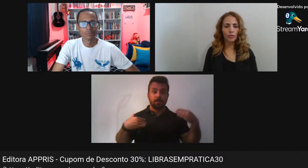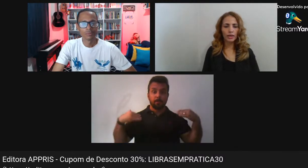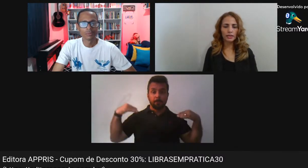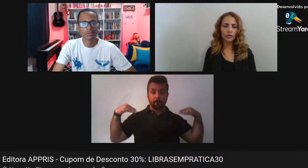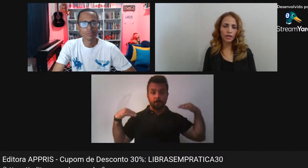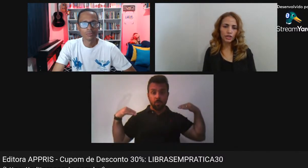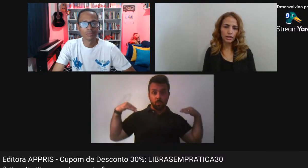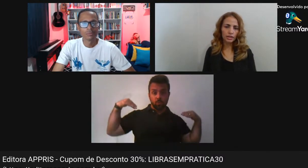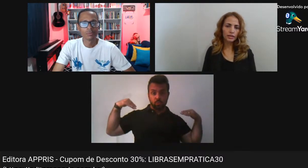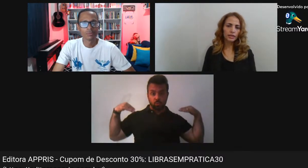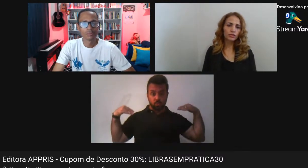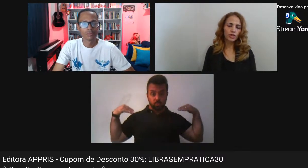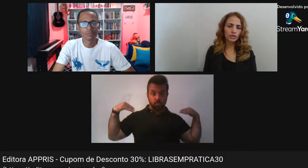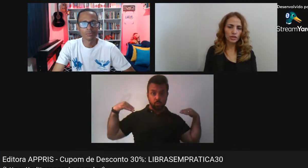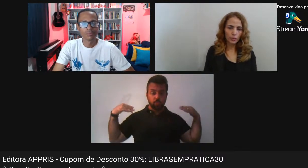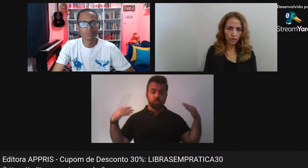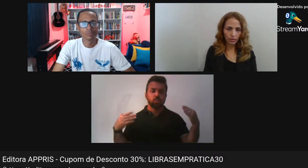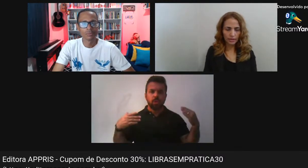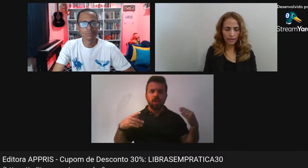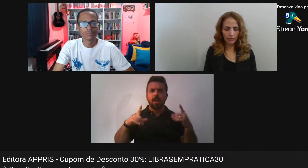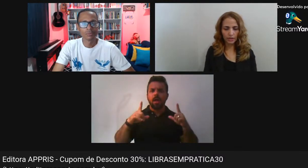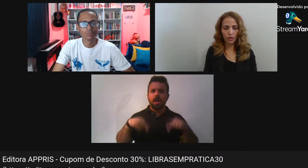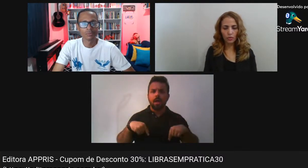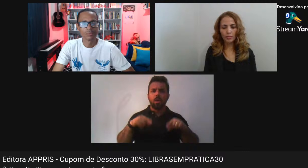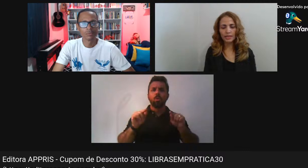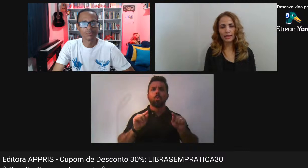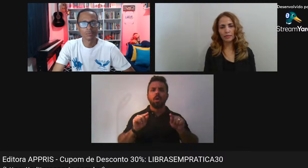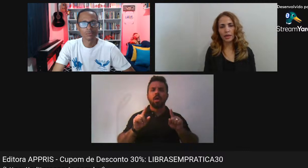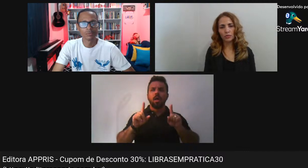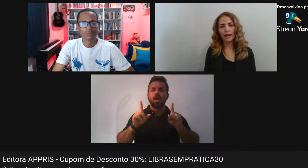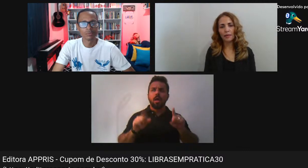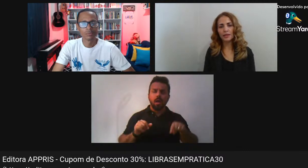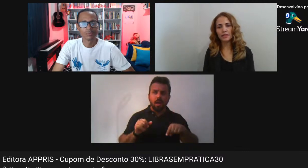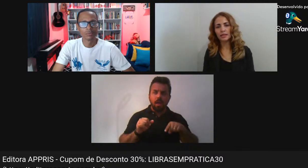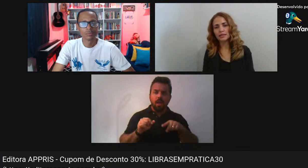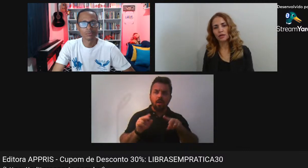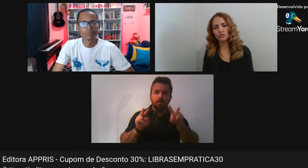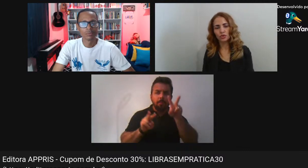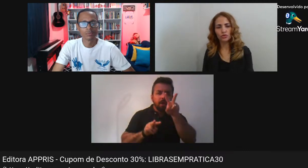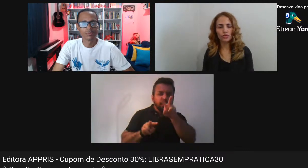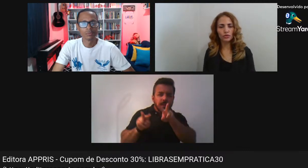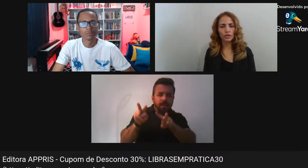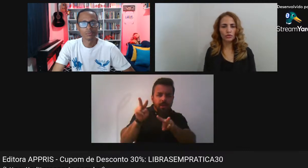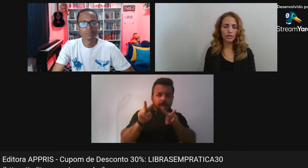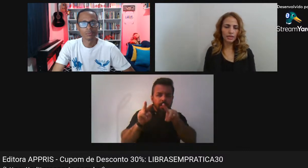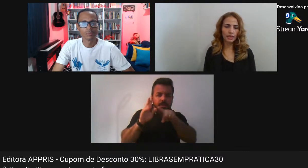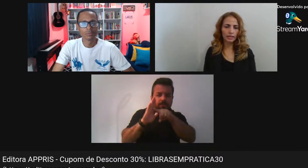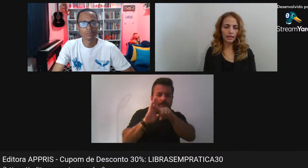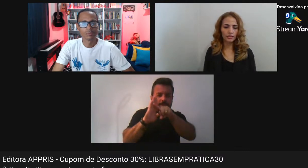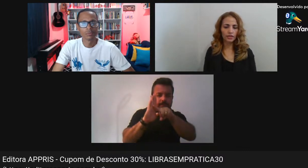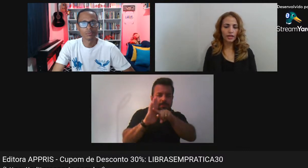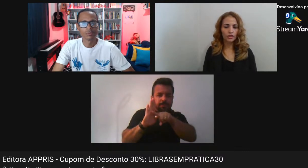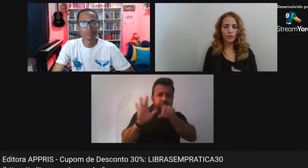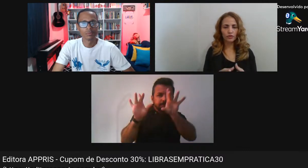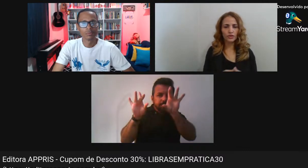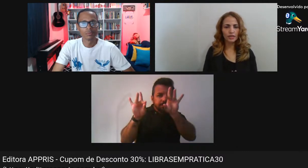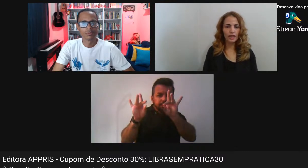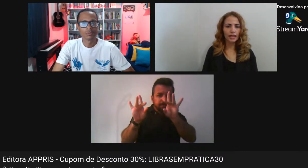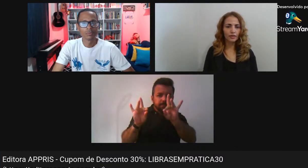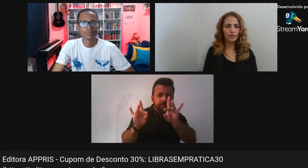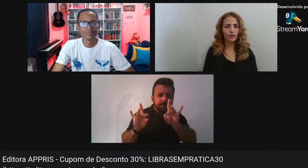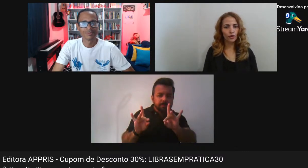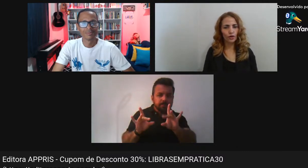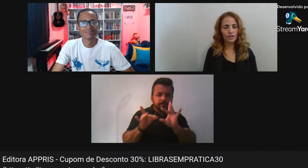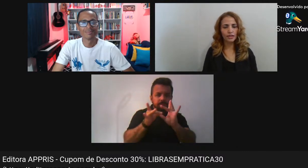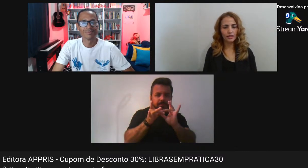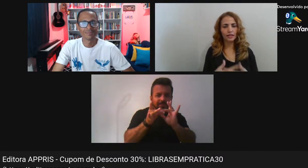há uma questão crítica No que diz respeito À escravidão Mas há também Uma apresentação De outros contextos Nessa realidade Espero que vocês